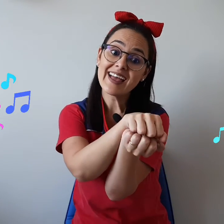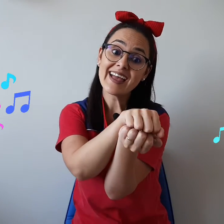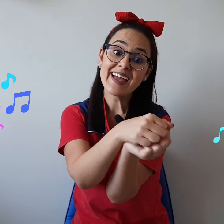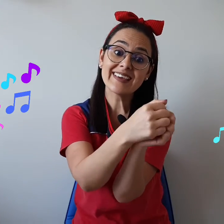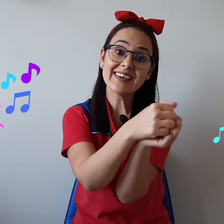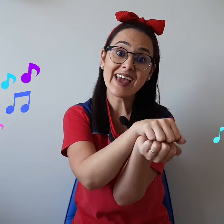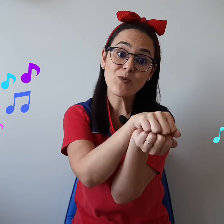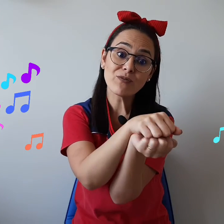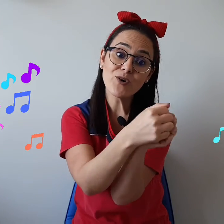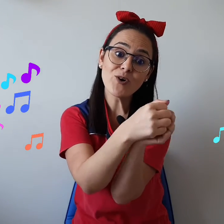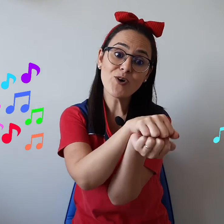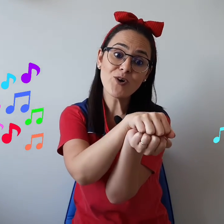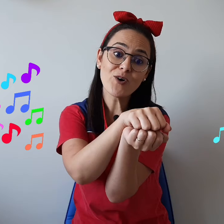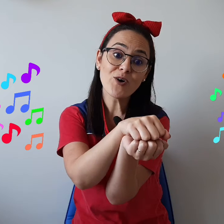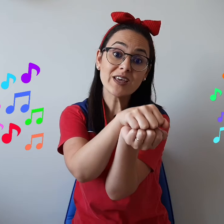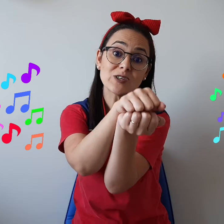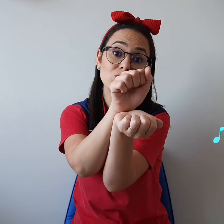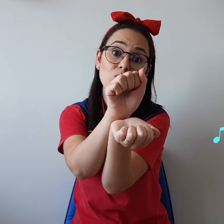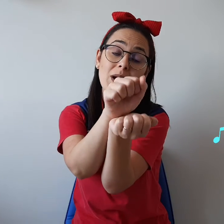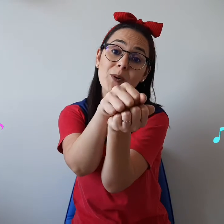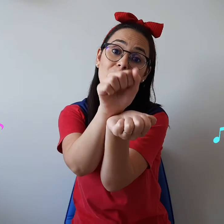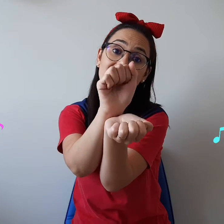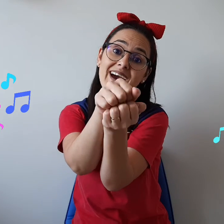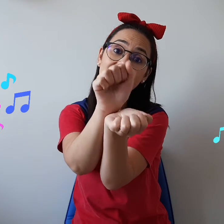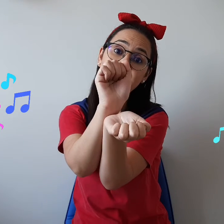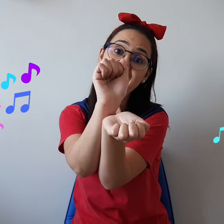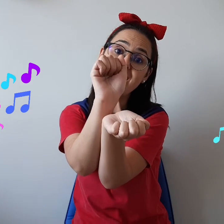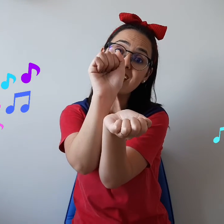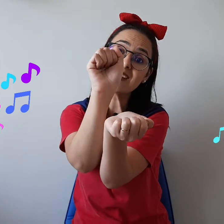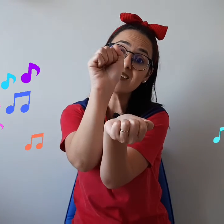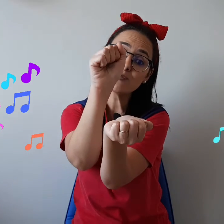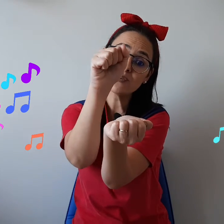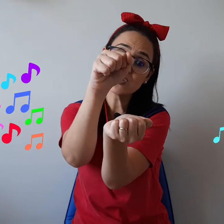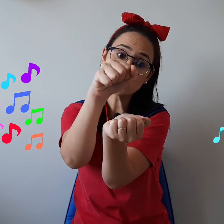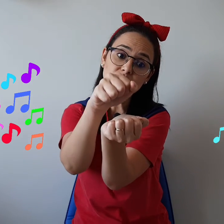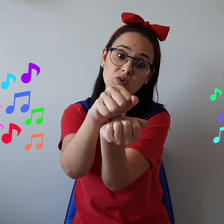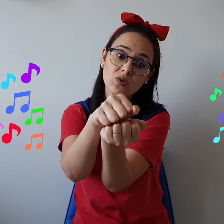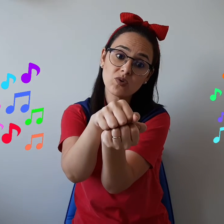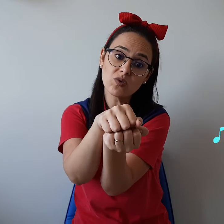que é um avô E sua boca ele fechou